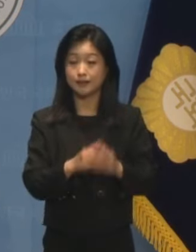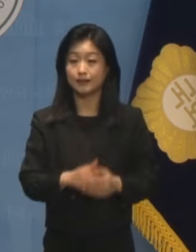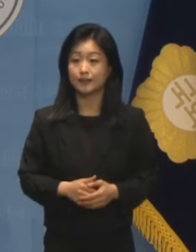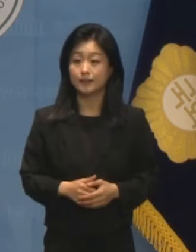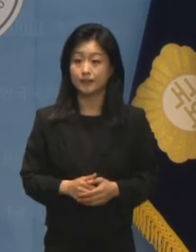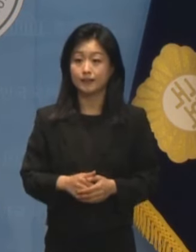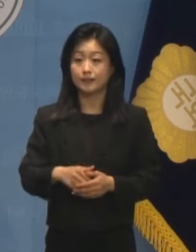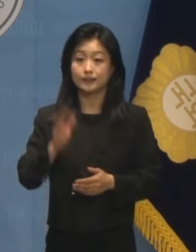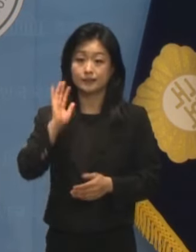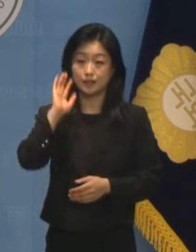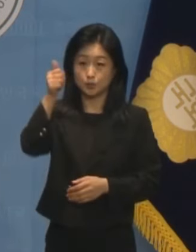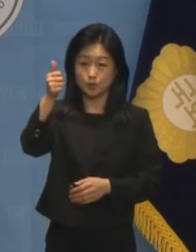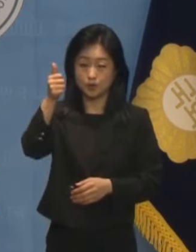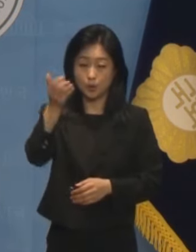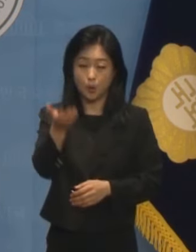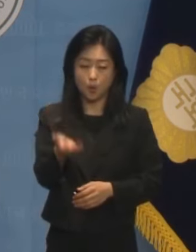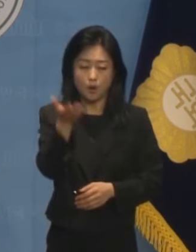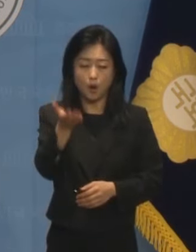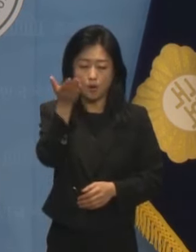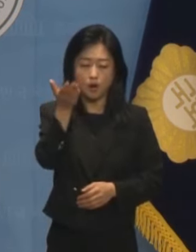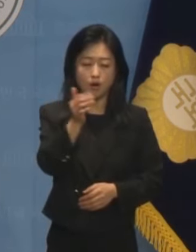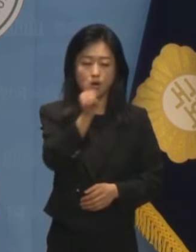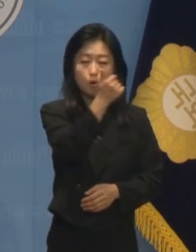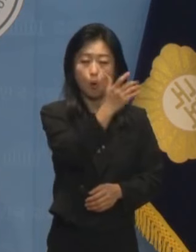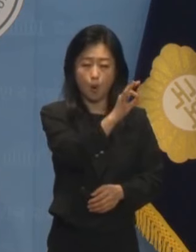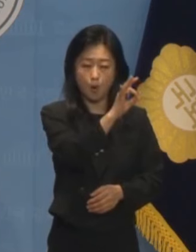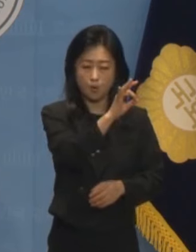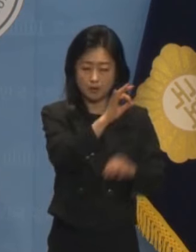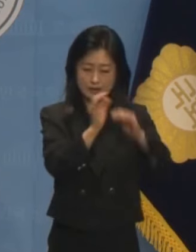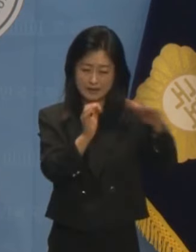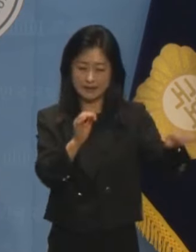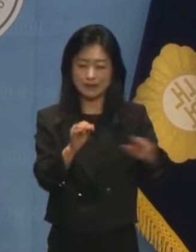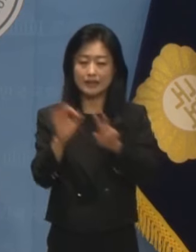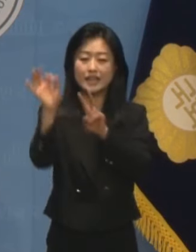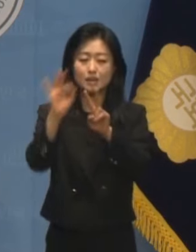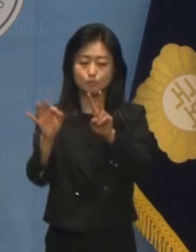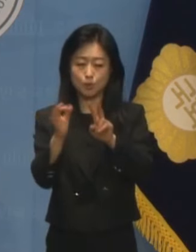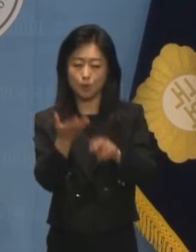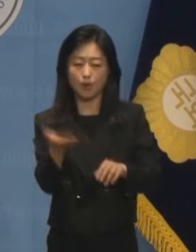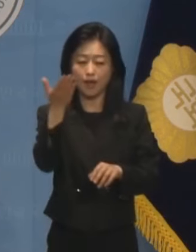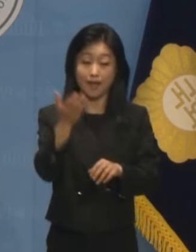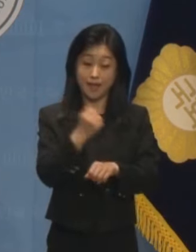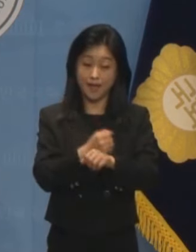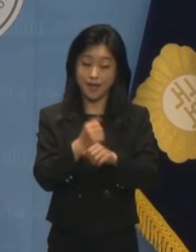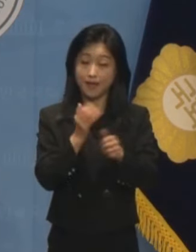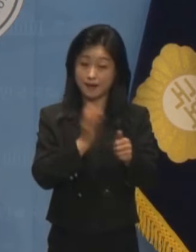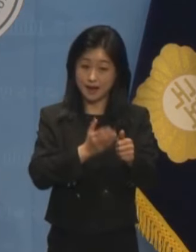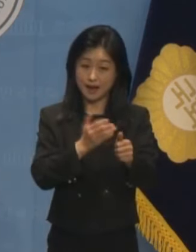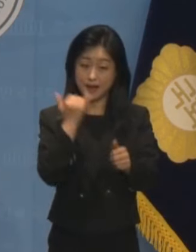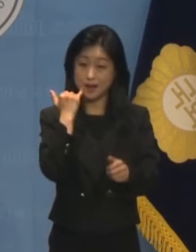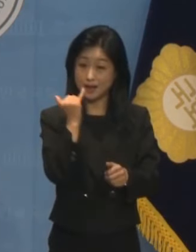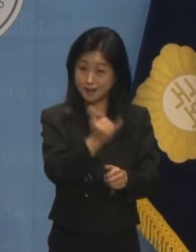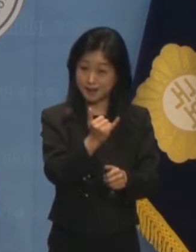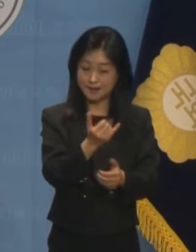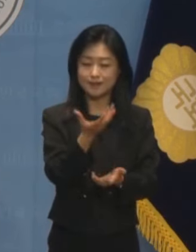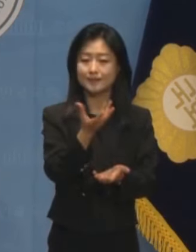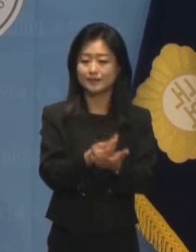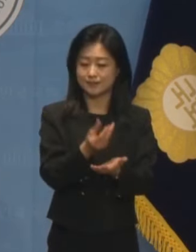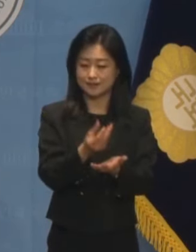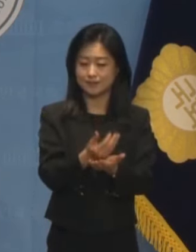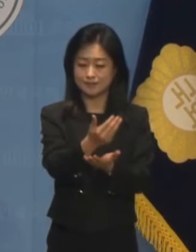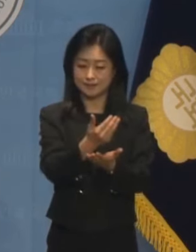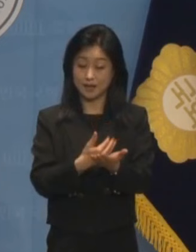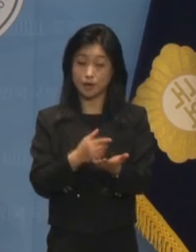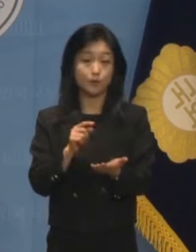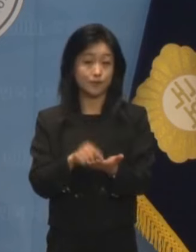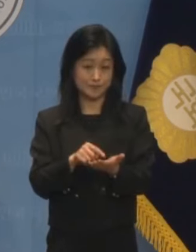윤석열을 좀 올려서 홍준표보다 2% 앞서게 만들라. 통화 녹음 파일에 고스란히 담긴 명태균